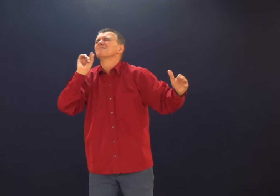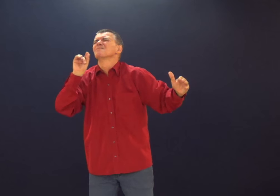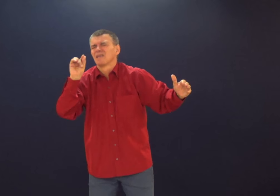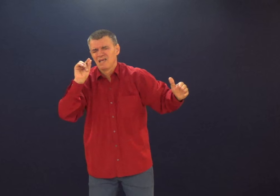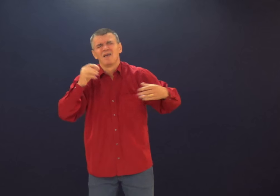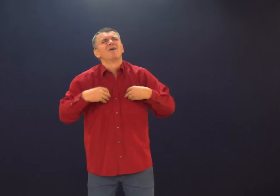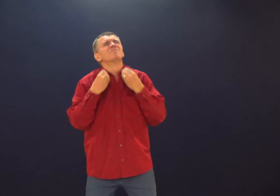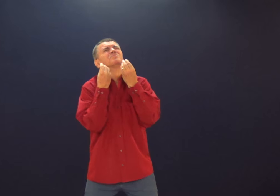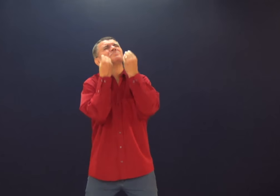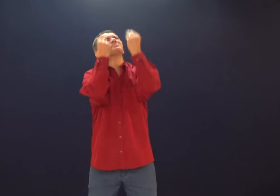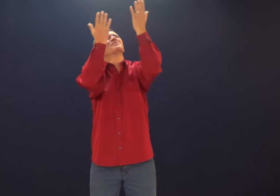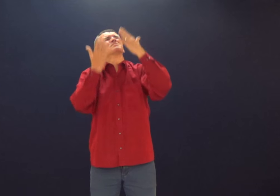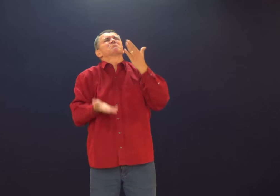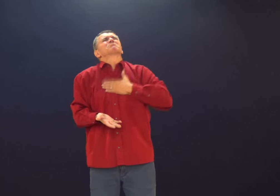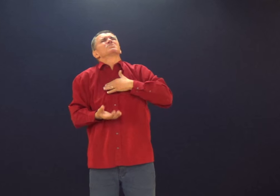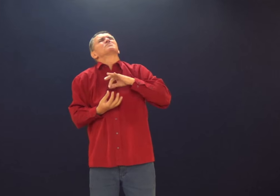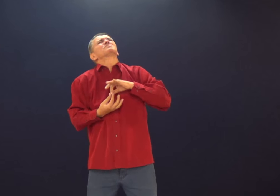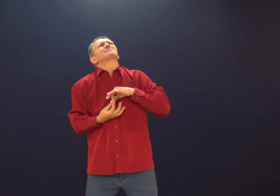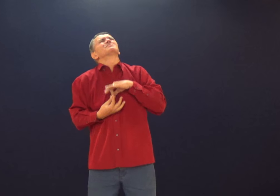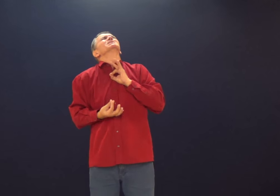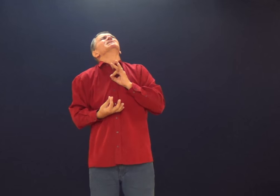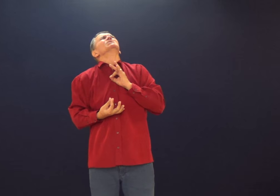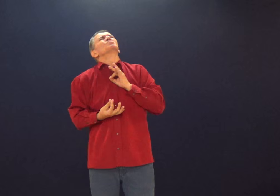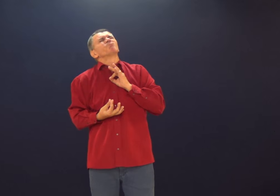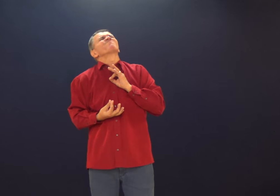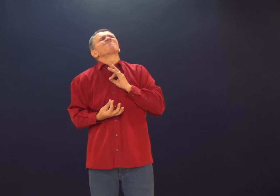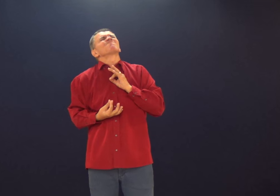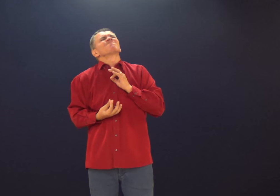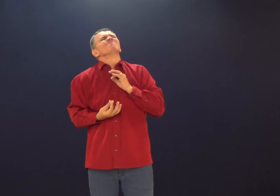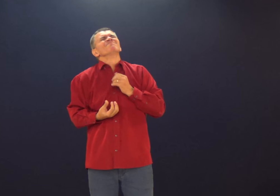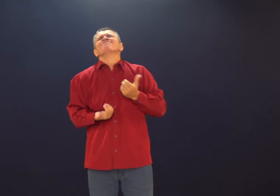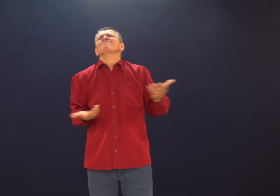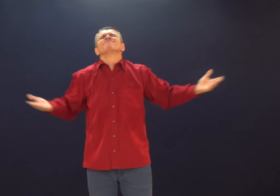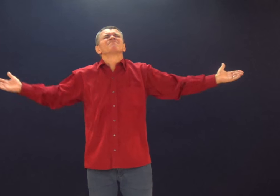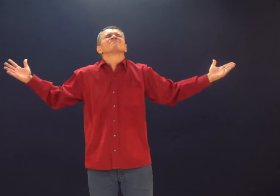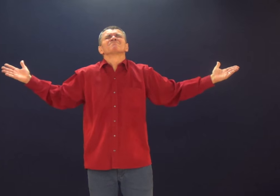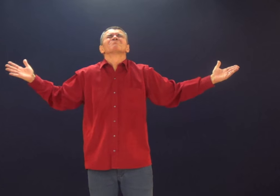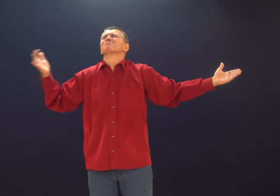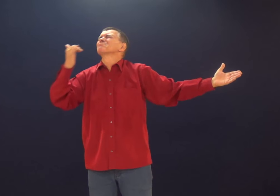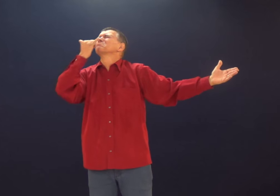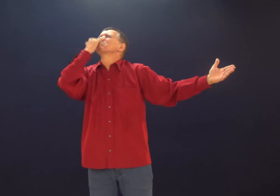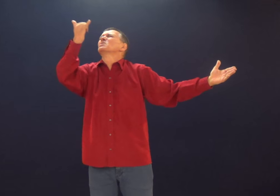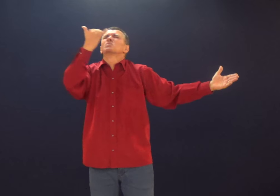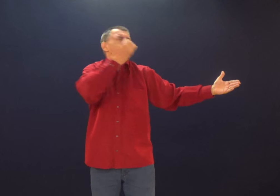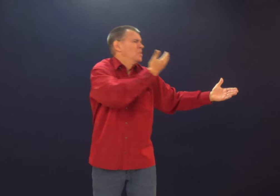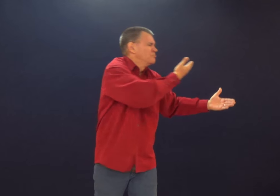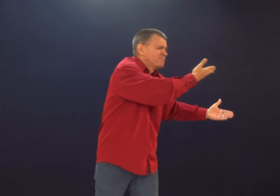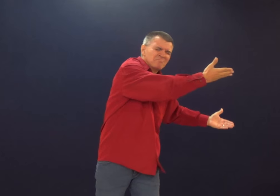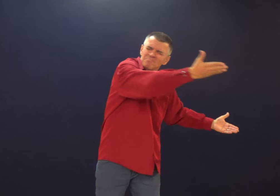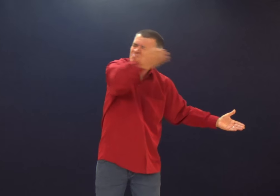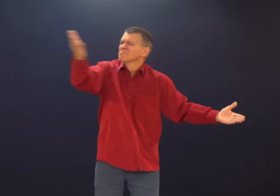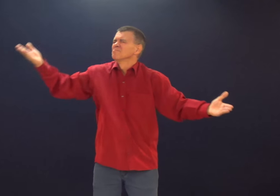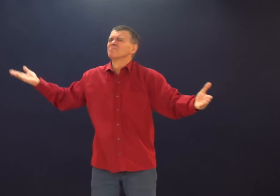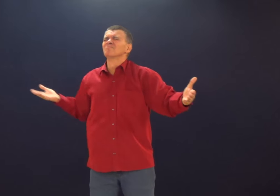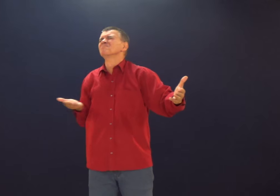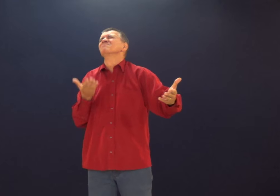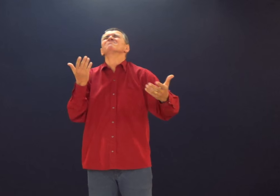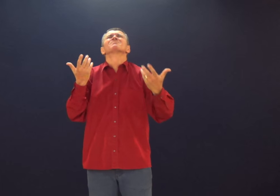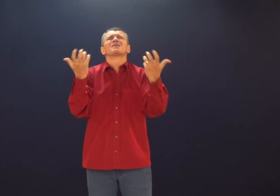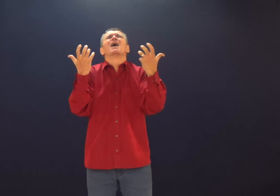Pai, que nem o Senhor Jesus disse na cruz, Pai, perdoa, eles não sabem o que eles fazem. E eu peço que o Senhor perdoe isso,